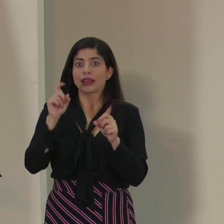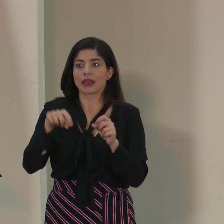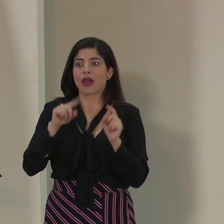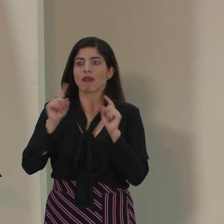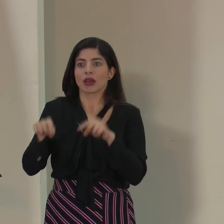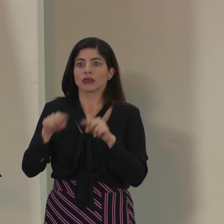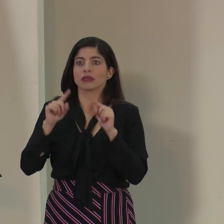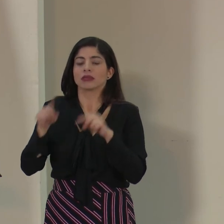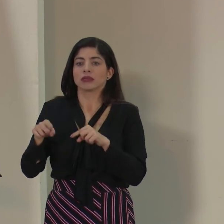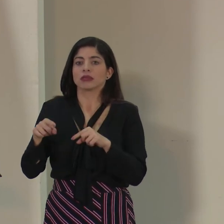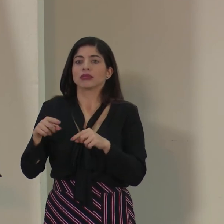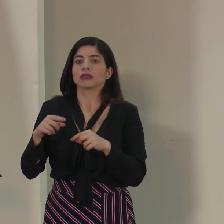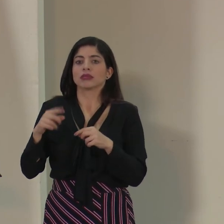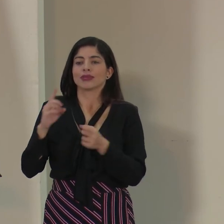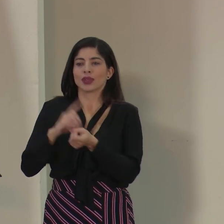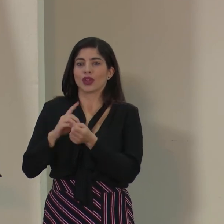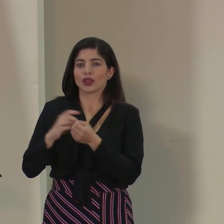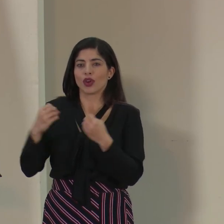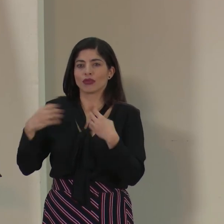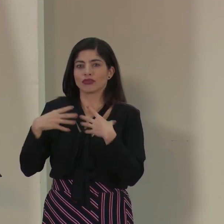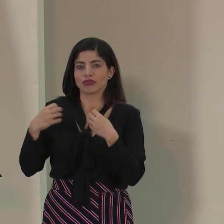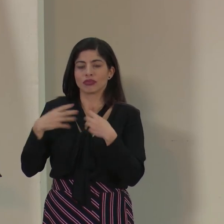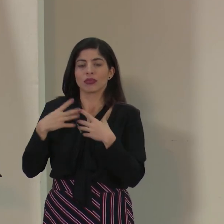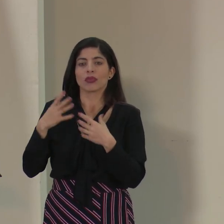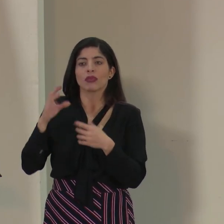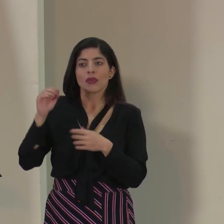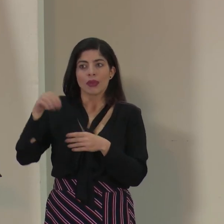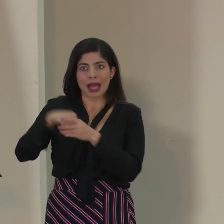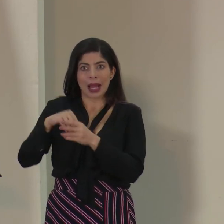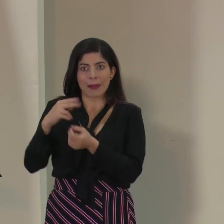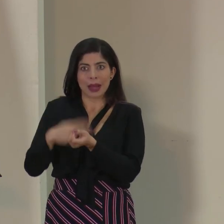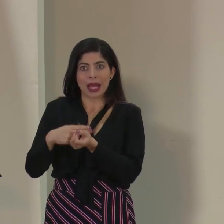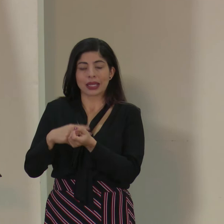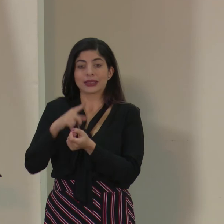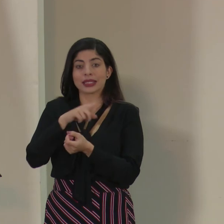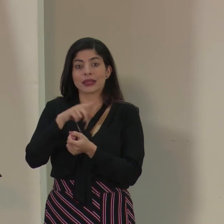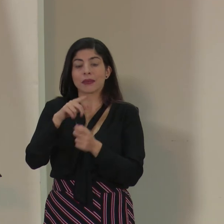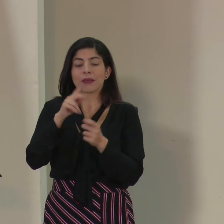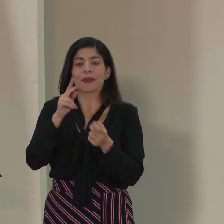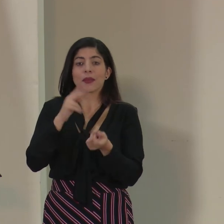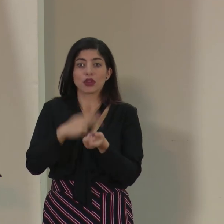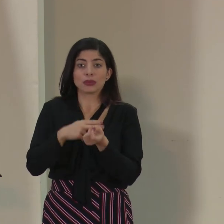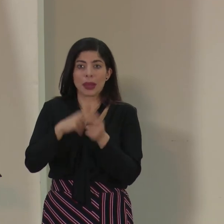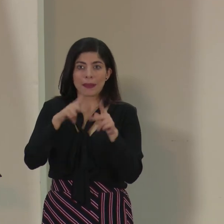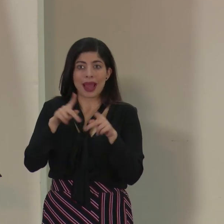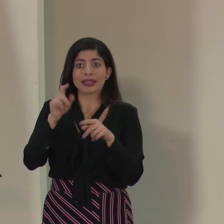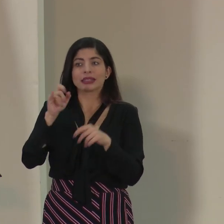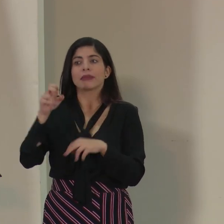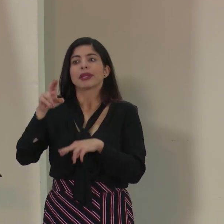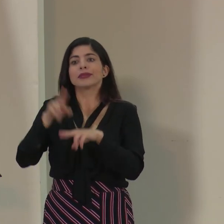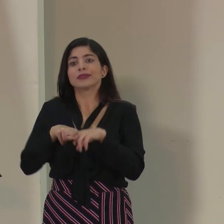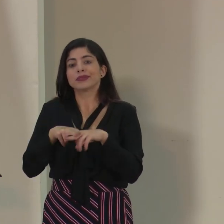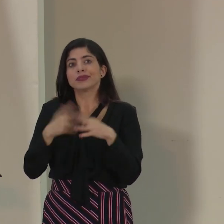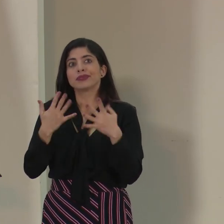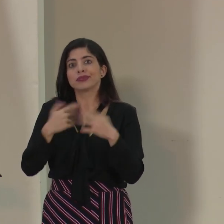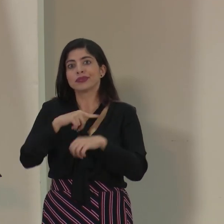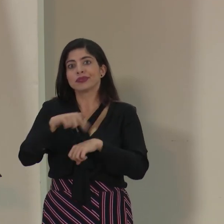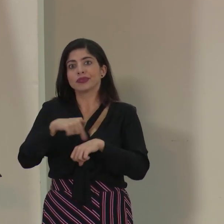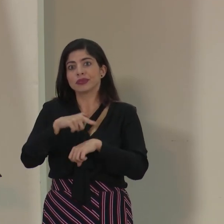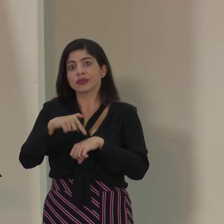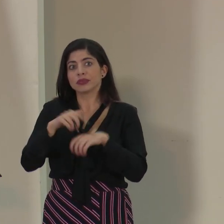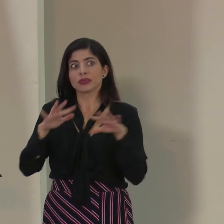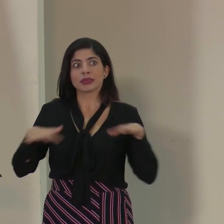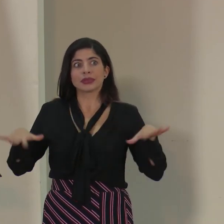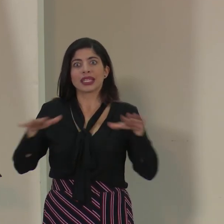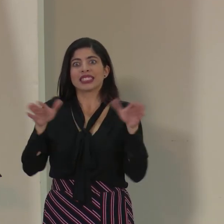ir a centros de oncología en los principales hospitales del país y que deben usualmente esperar durante horas en salas de espera y en espacios que